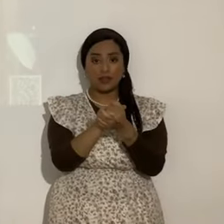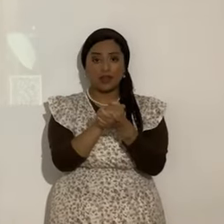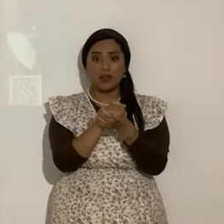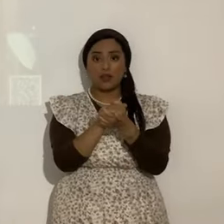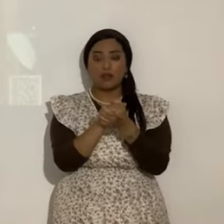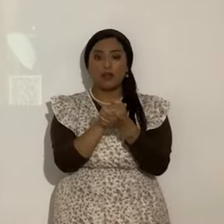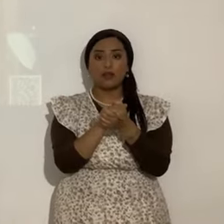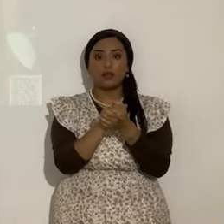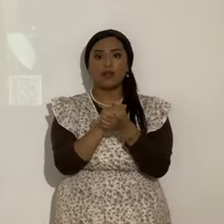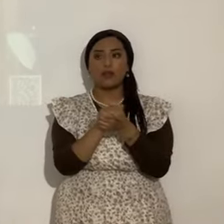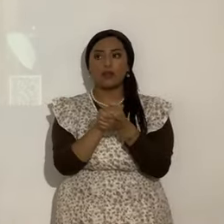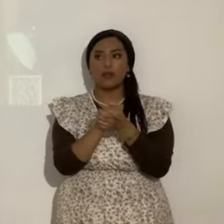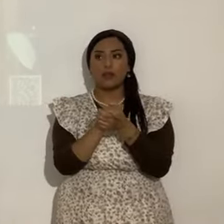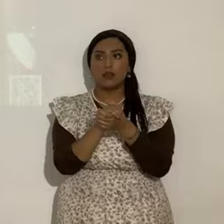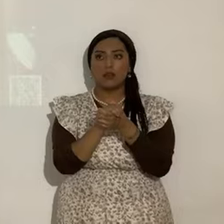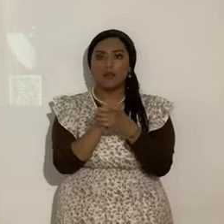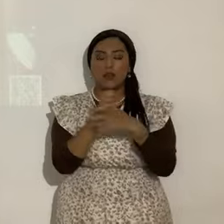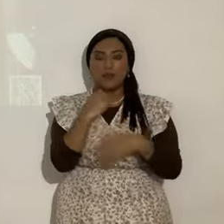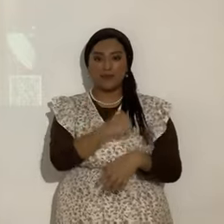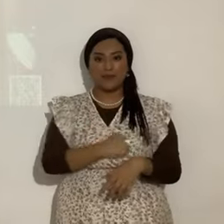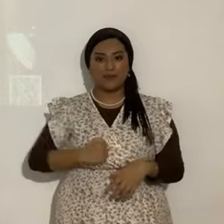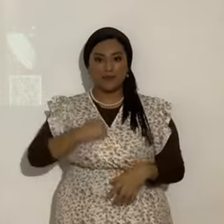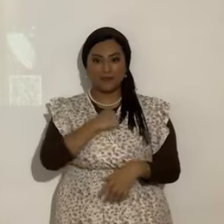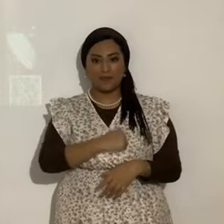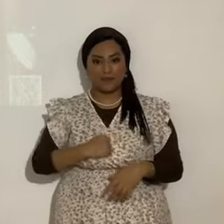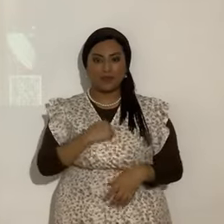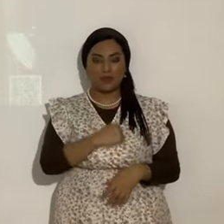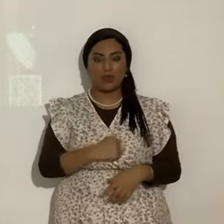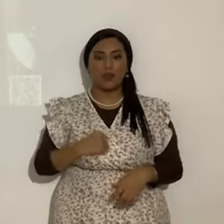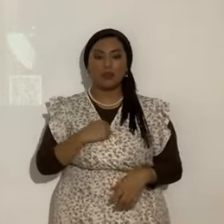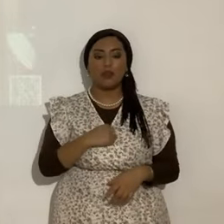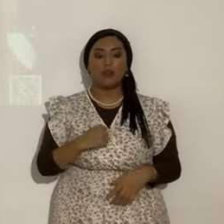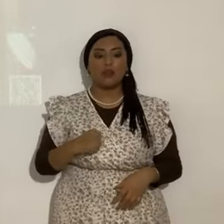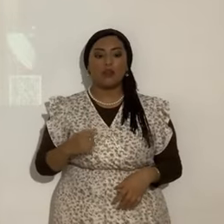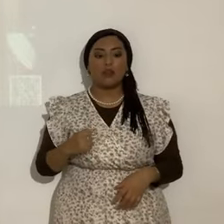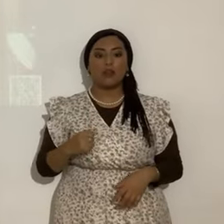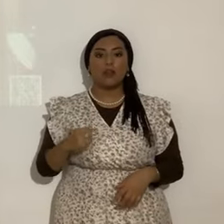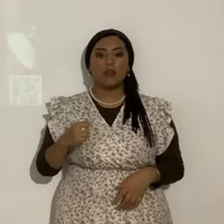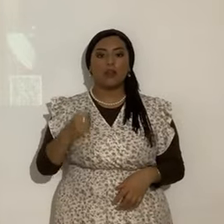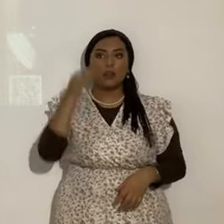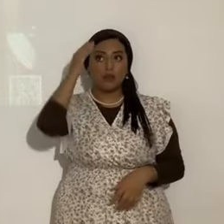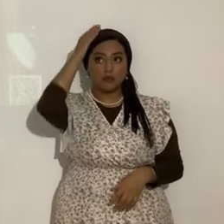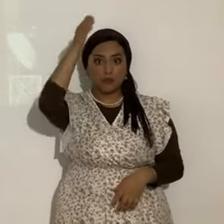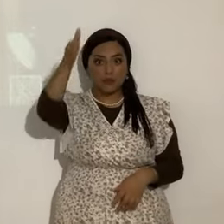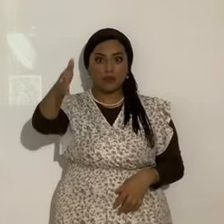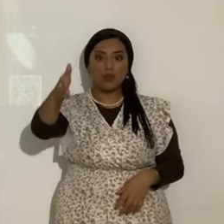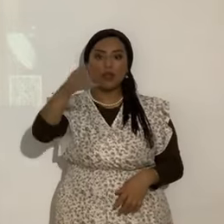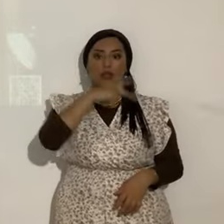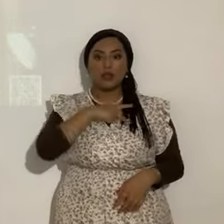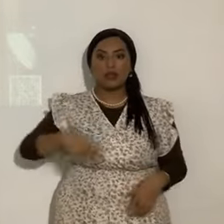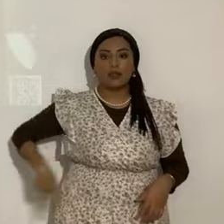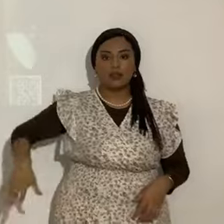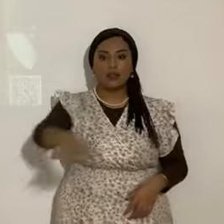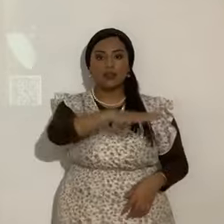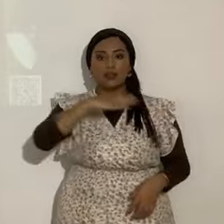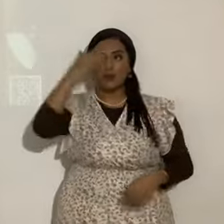mensaje de arrepentimiento. En el reino venidero. Es. Es posible